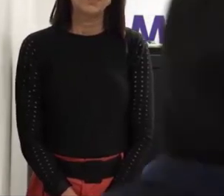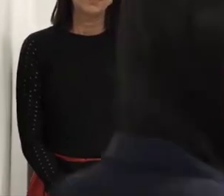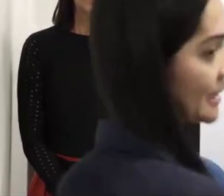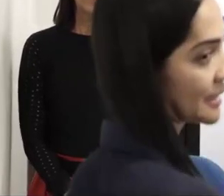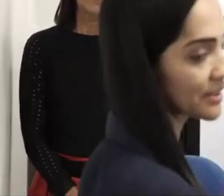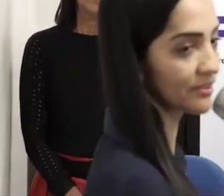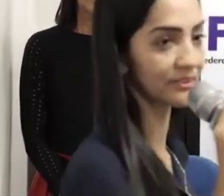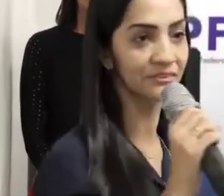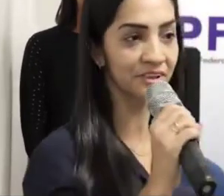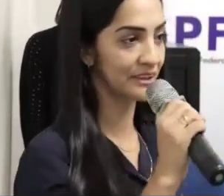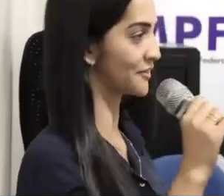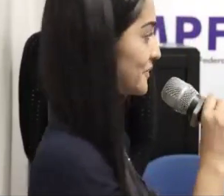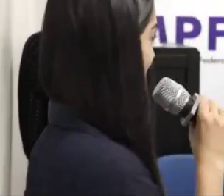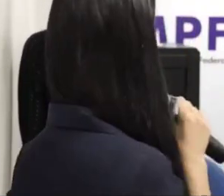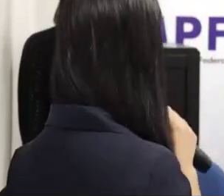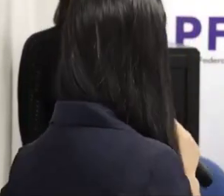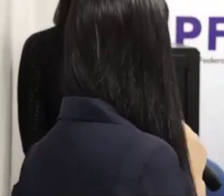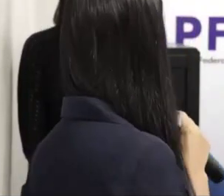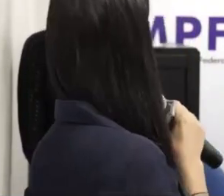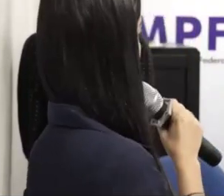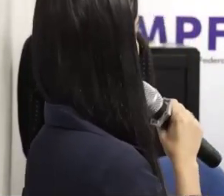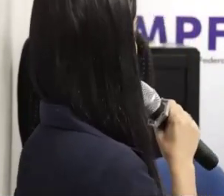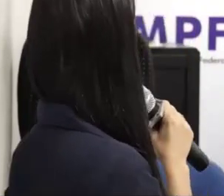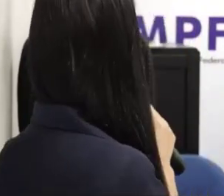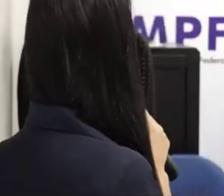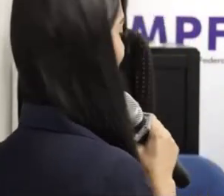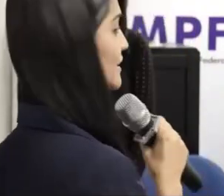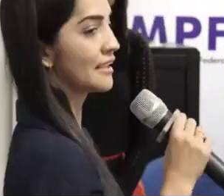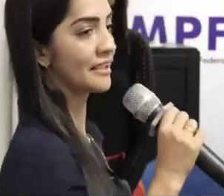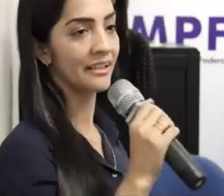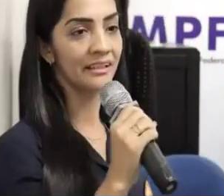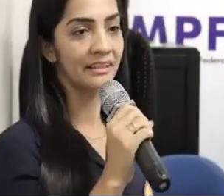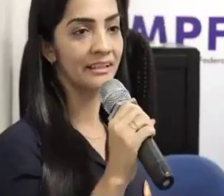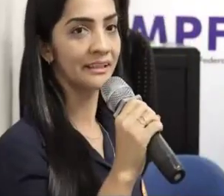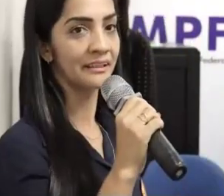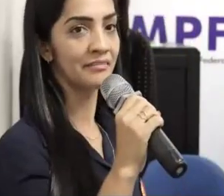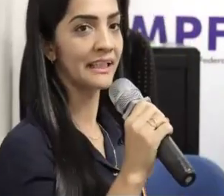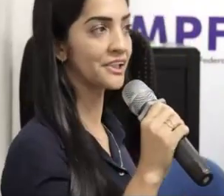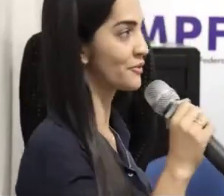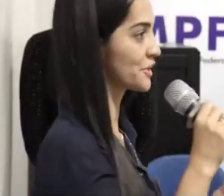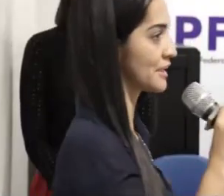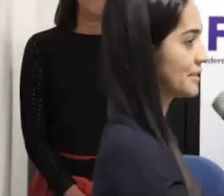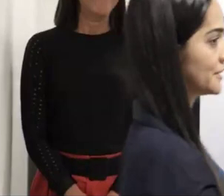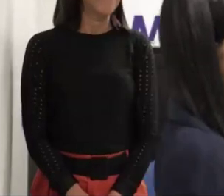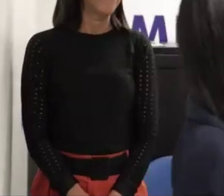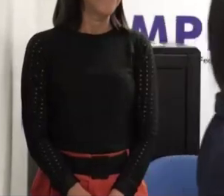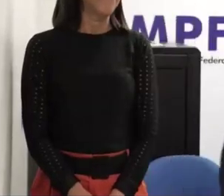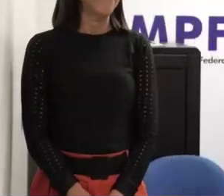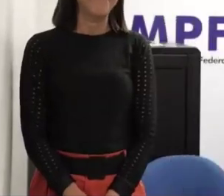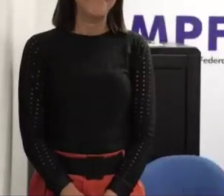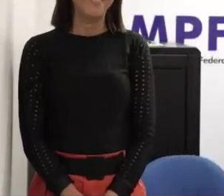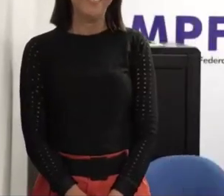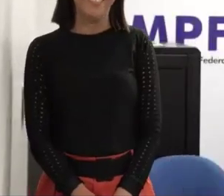boa tarde a todos a todas doutor Heitor Elisângelo na verdade eu gostaria de